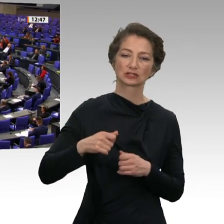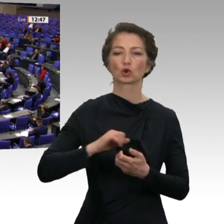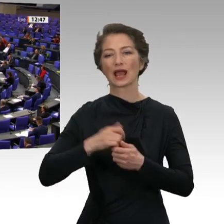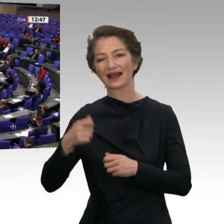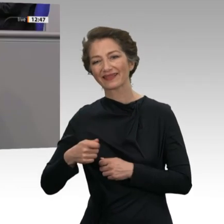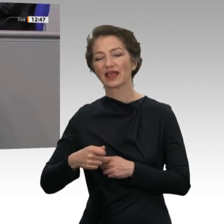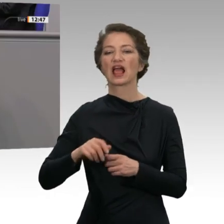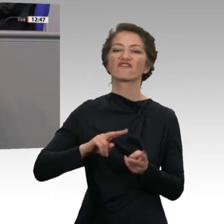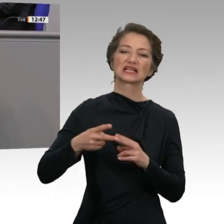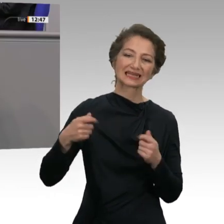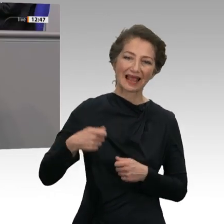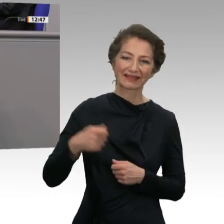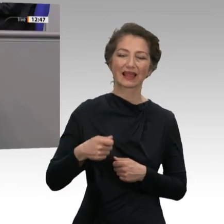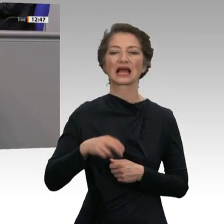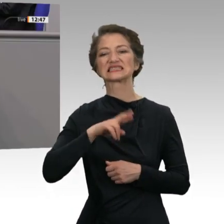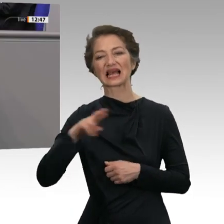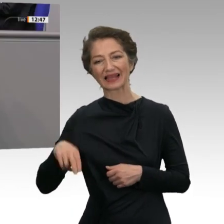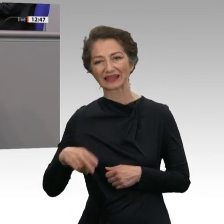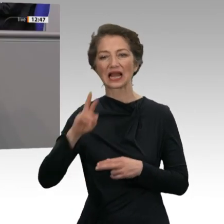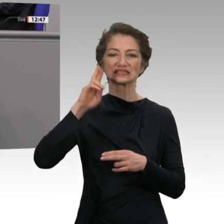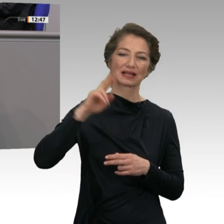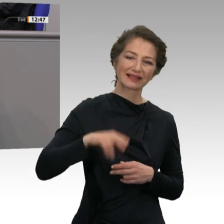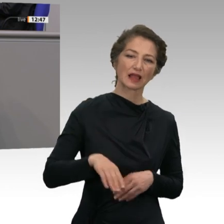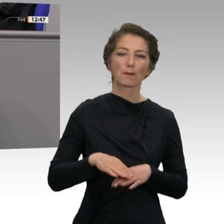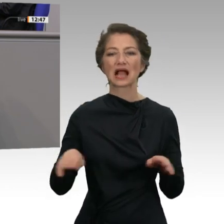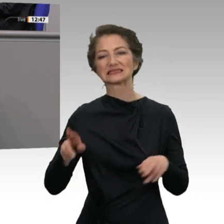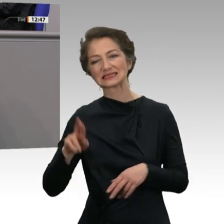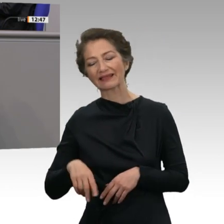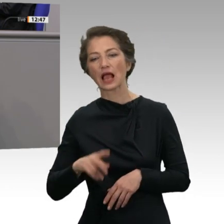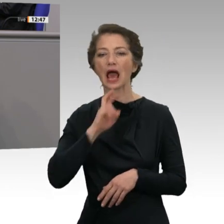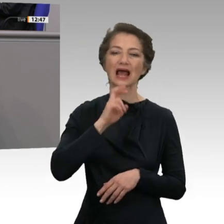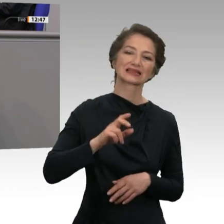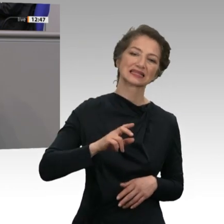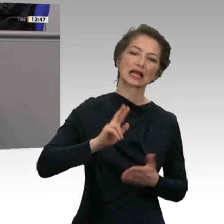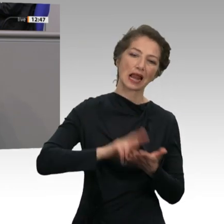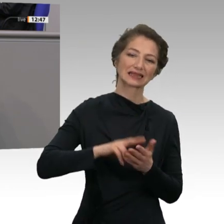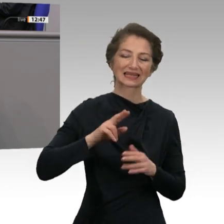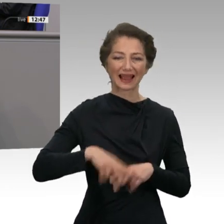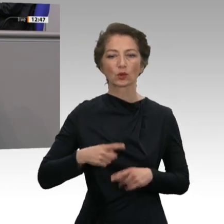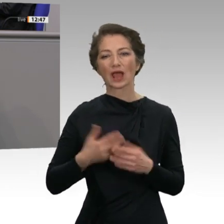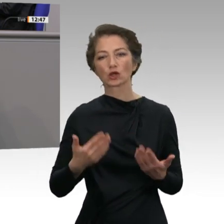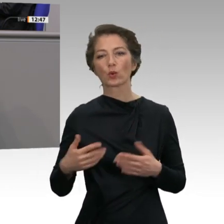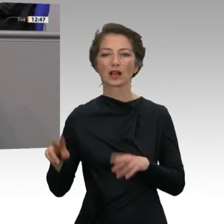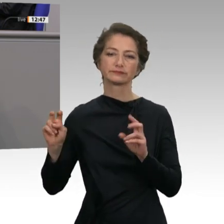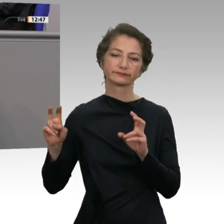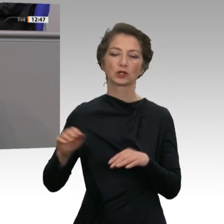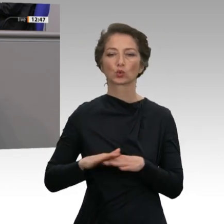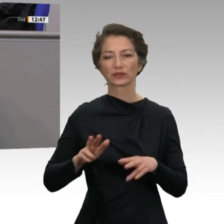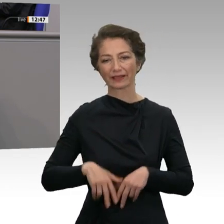Flexi-Rente, Plus-Rente, Respekt-Rente, Basis-Rente, Garantierente und aktuell die sogenannte Grundrente. Chaos